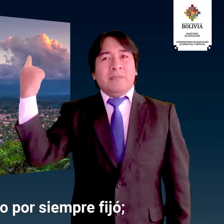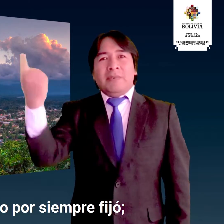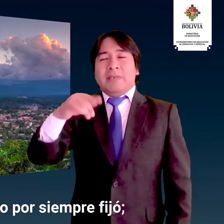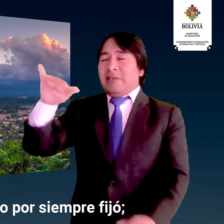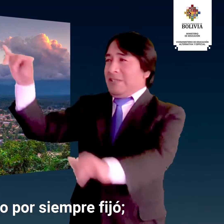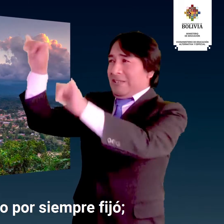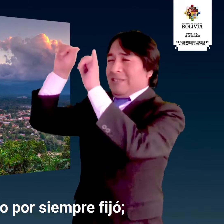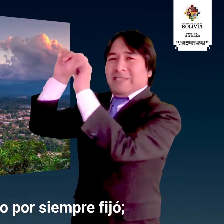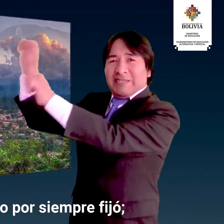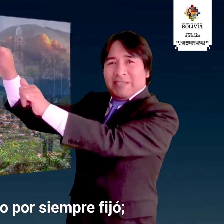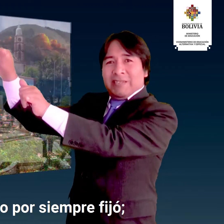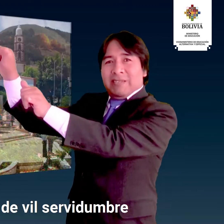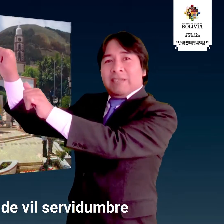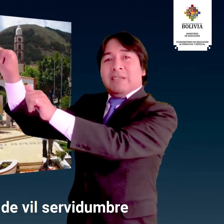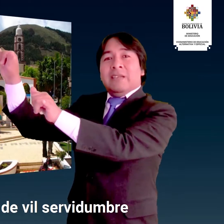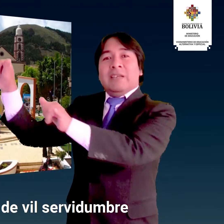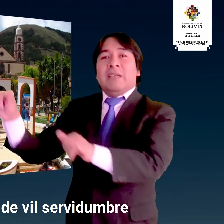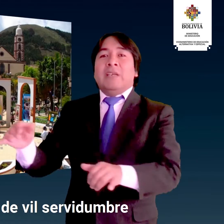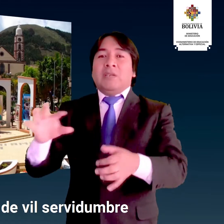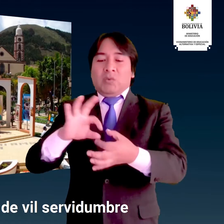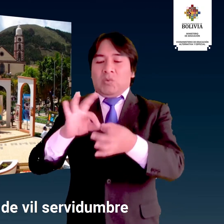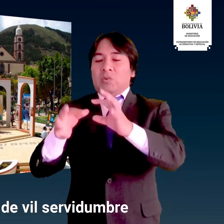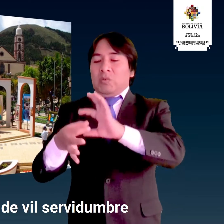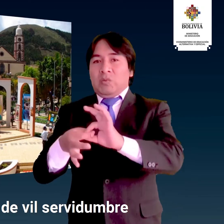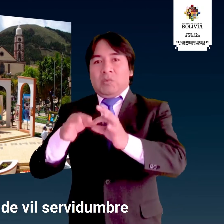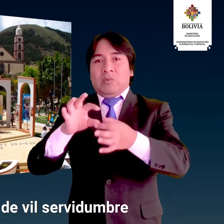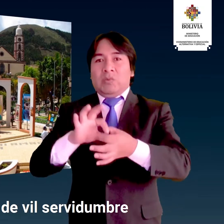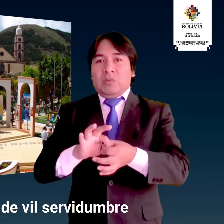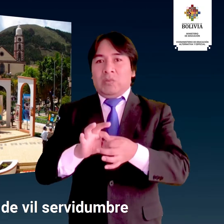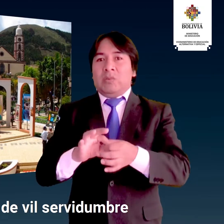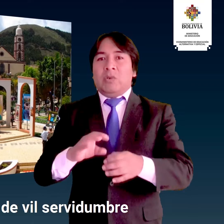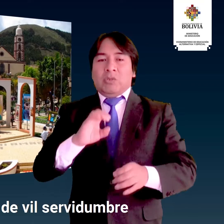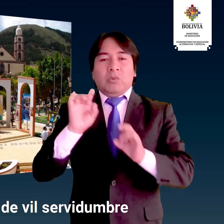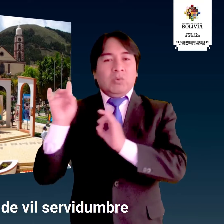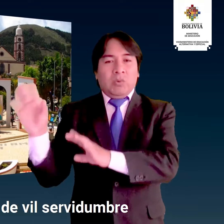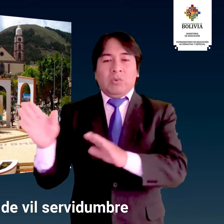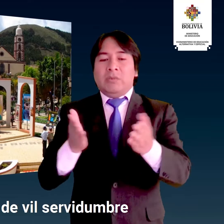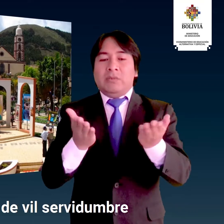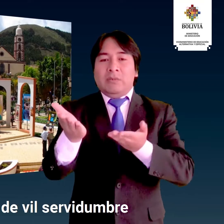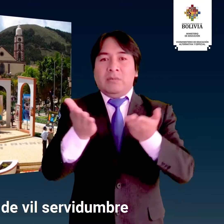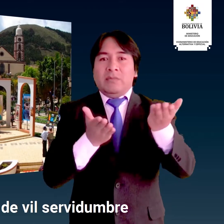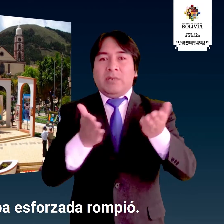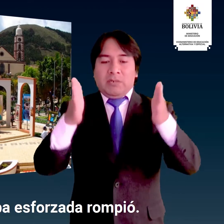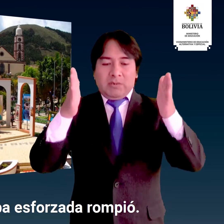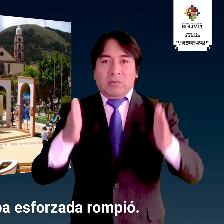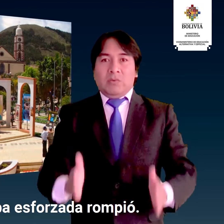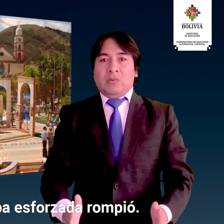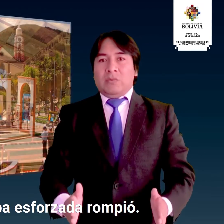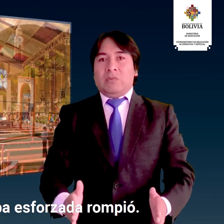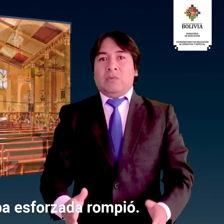siempre firmó La cadena de mil servidumbres